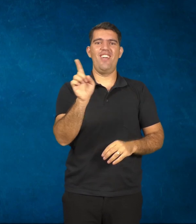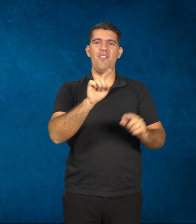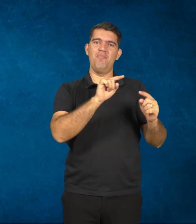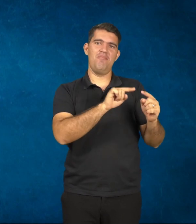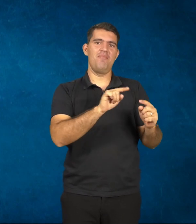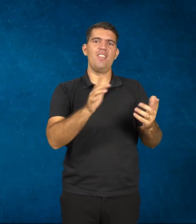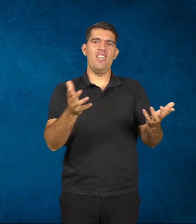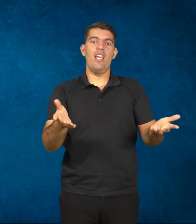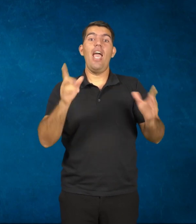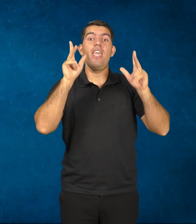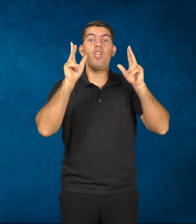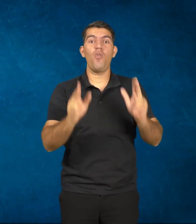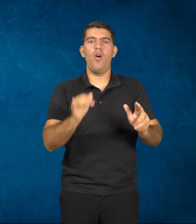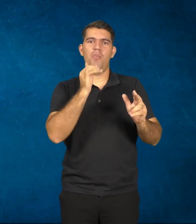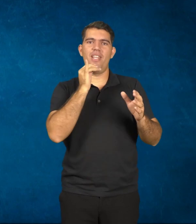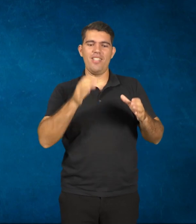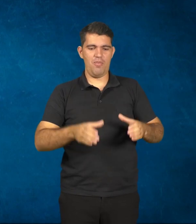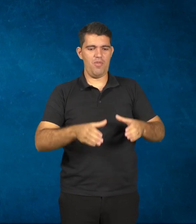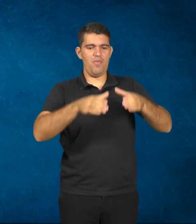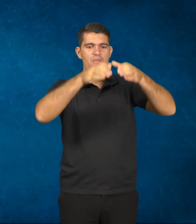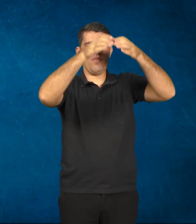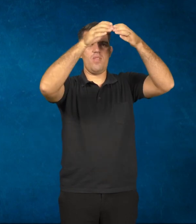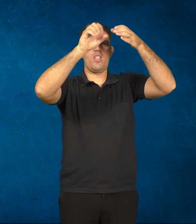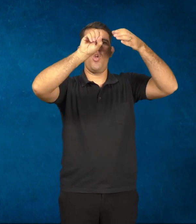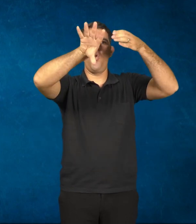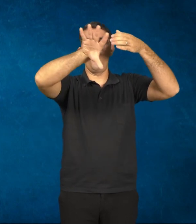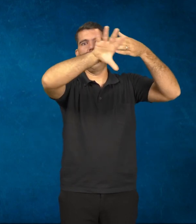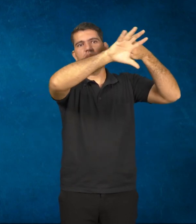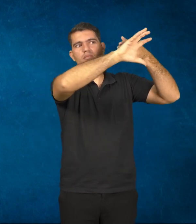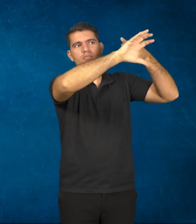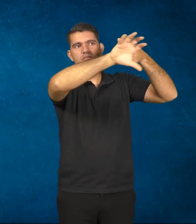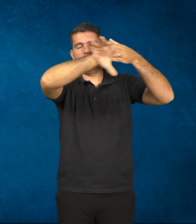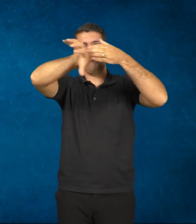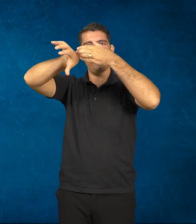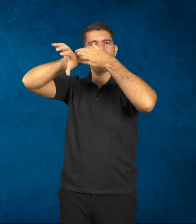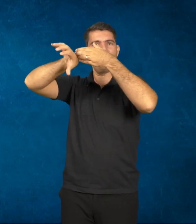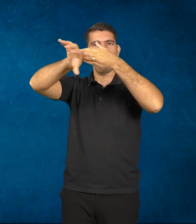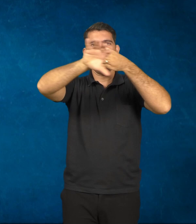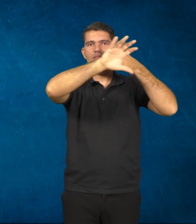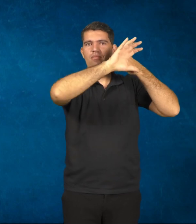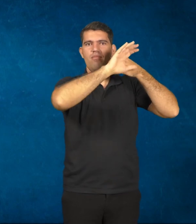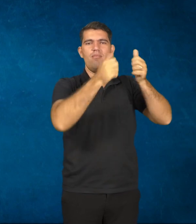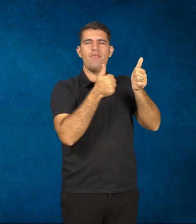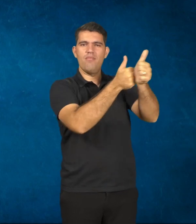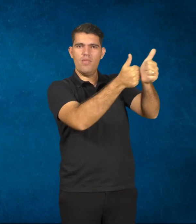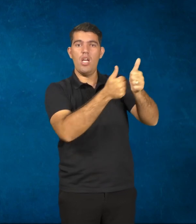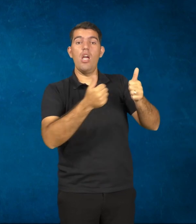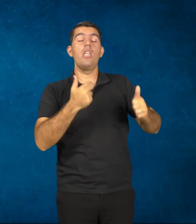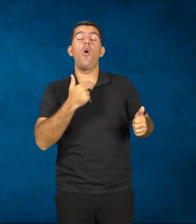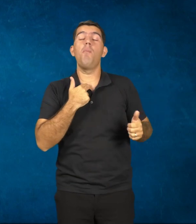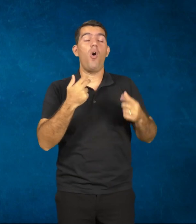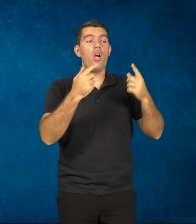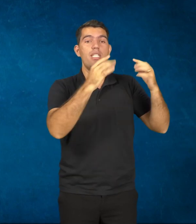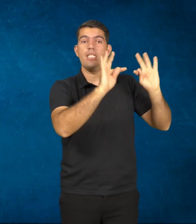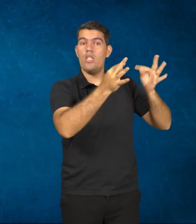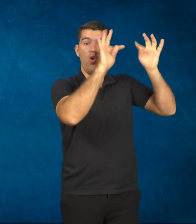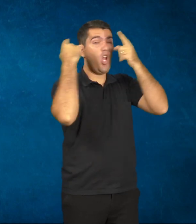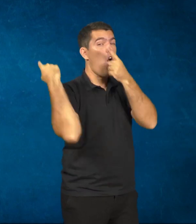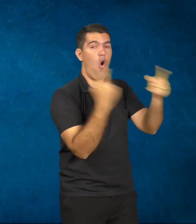é um farol para essa relação, a gente não pode ter nem a apologia da tecnologia e nem a resistência